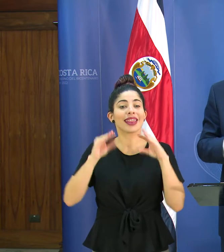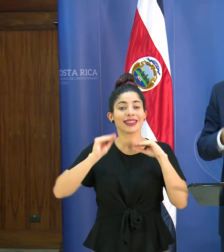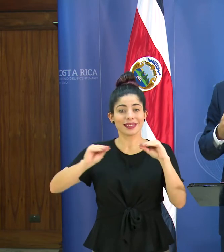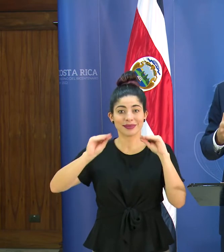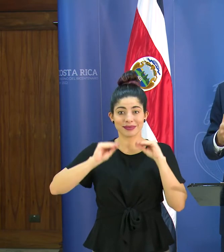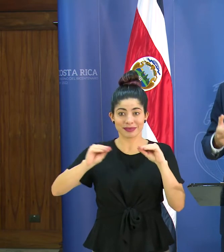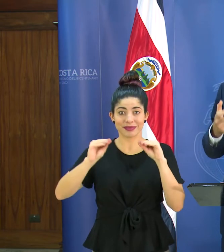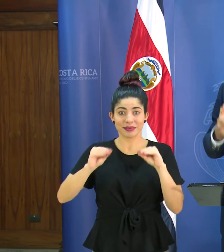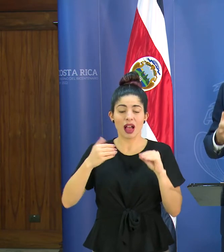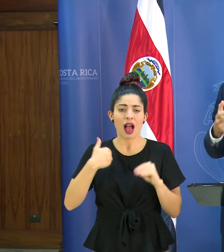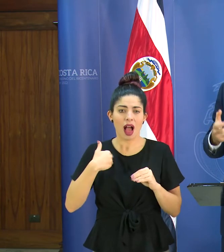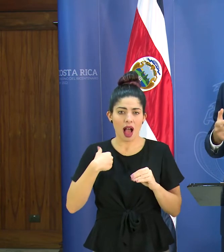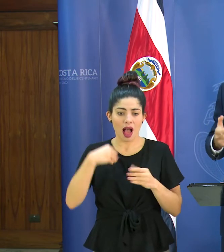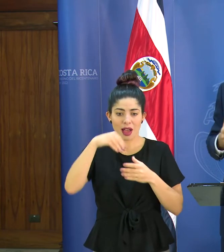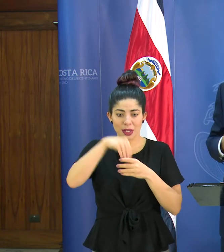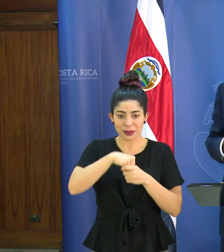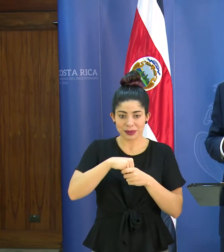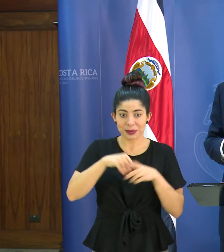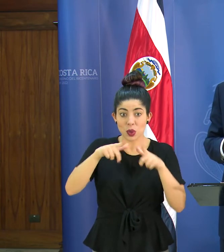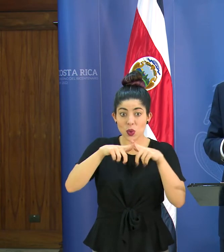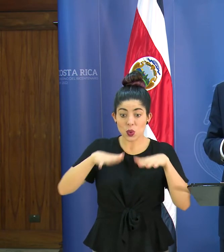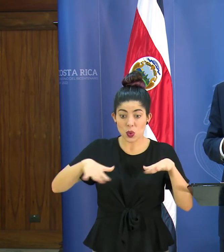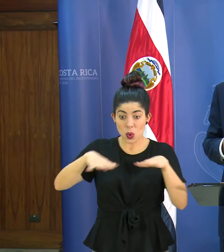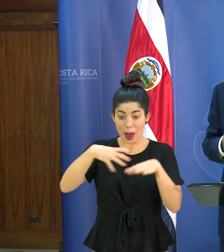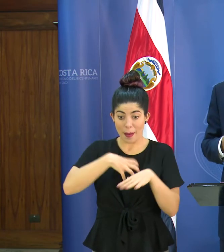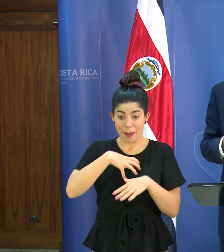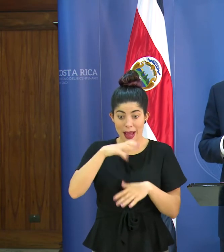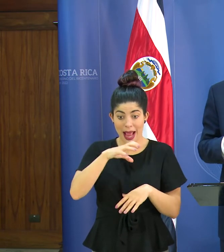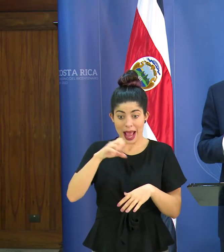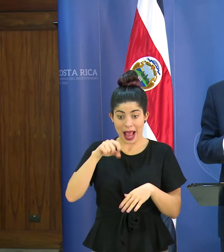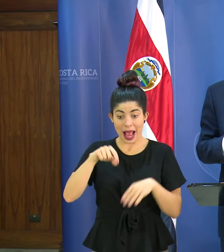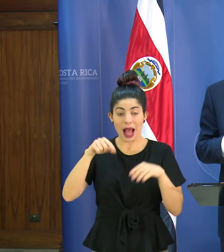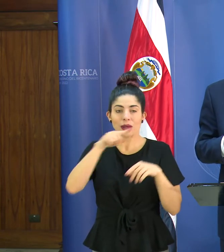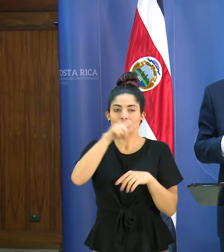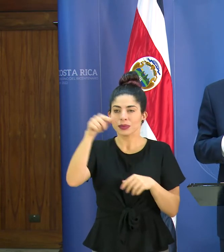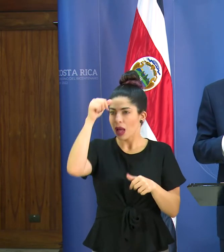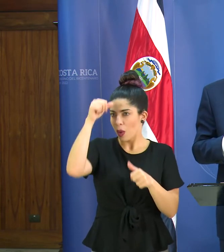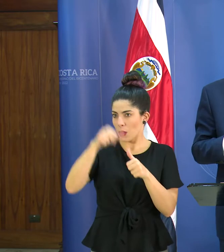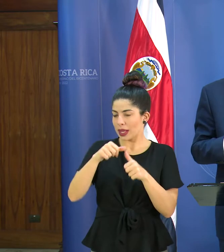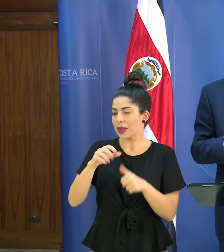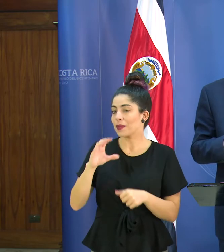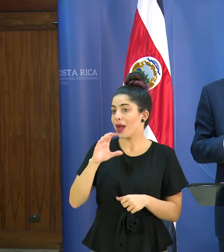que ocurren dentro de las instalaciones de la caja, recordemos que la caja